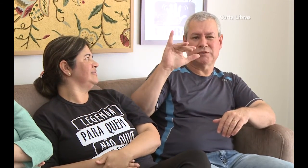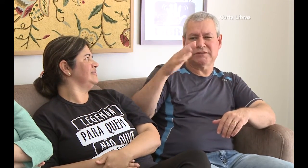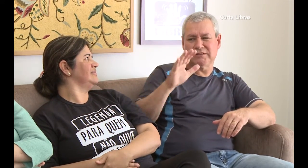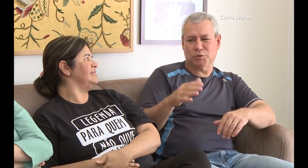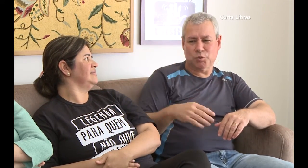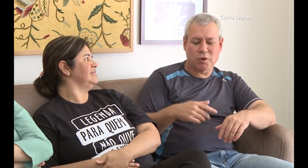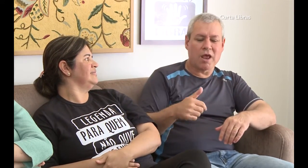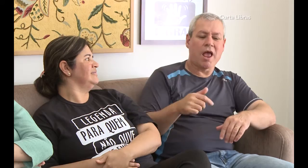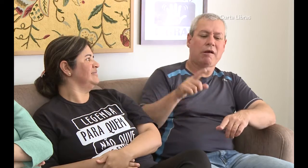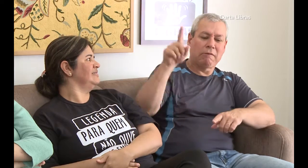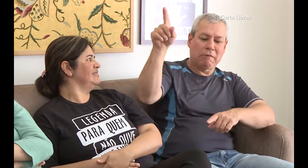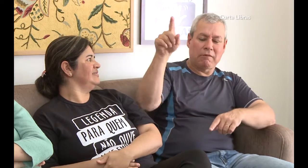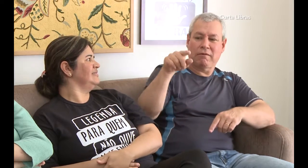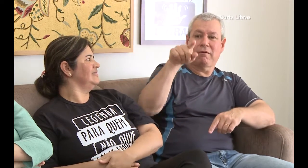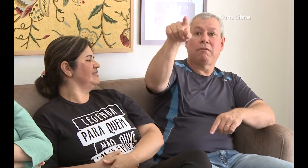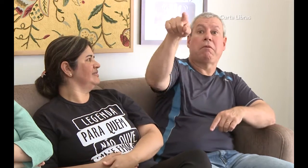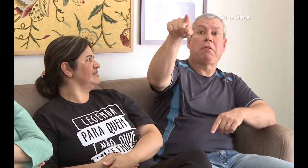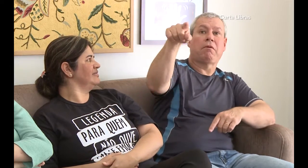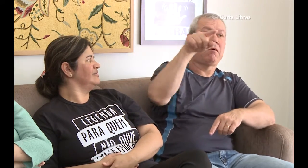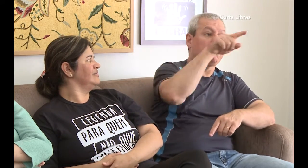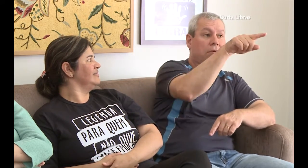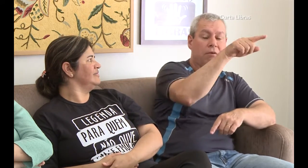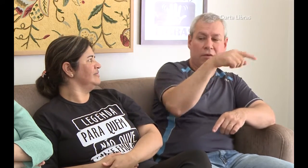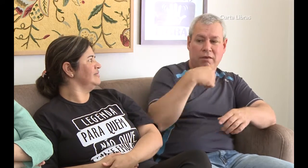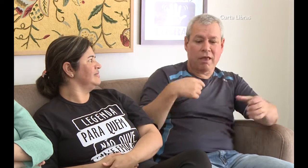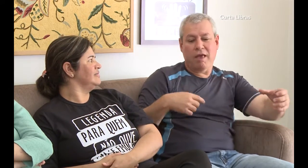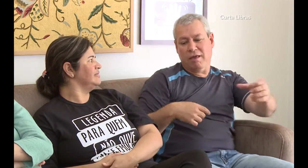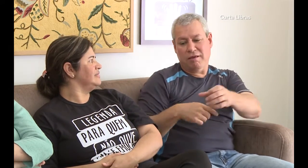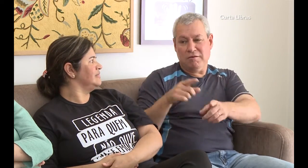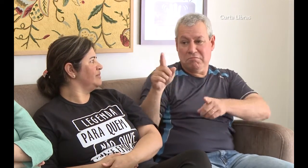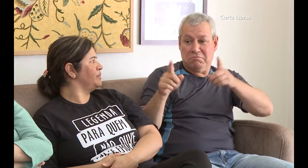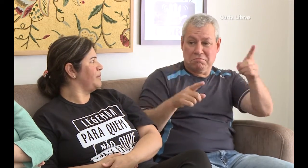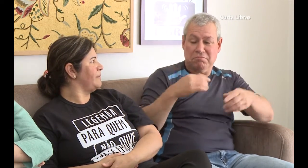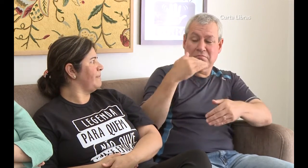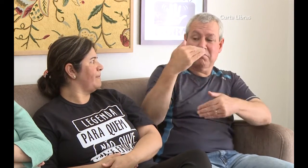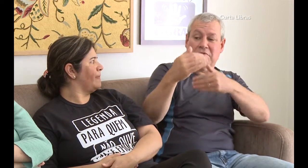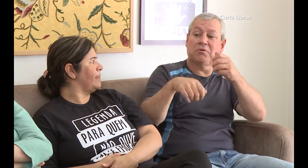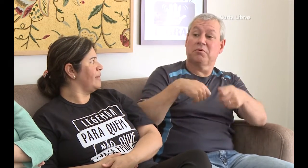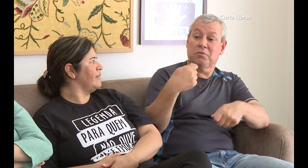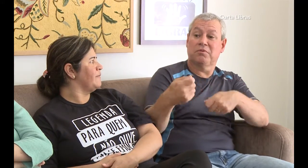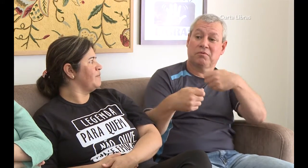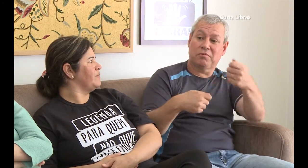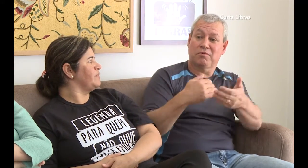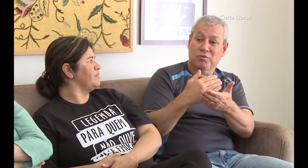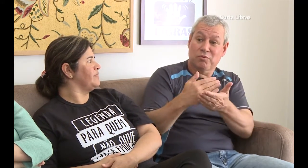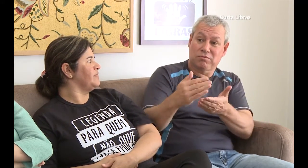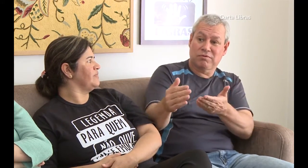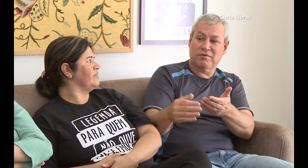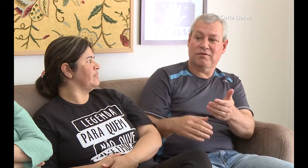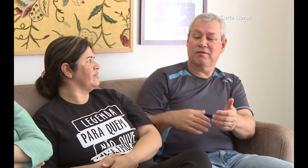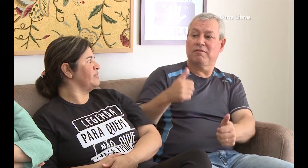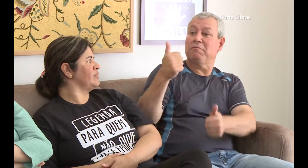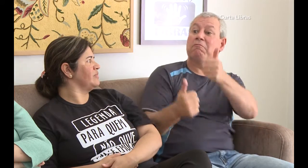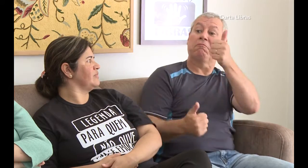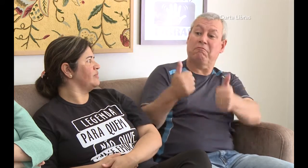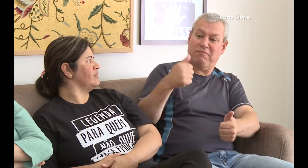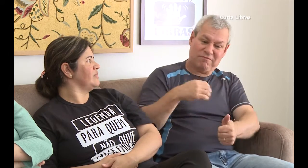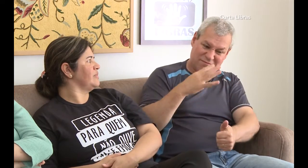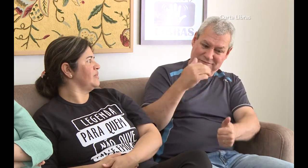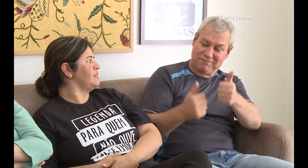e a gente fazia para ele. E assim foi desenvolvendo os sinais e logo estava melhorando. O sinal de futebol, ele já